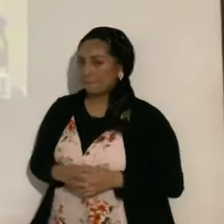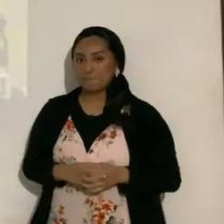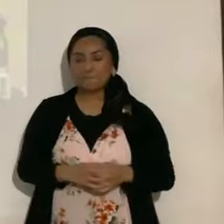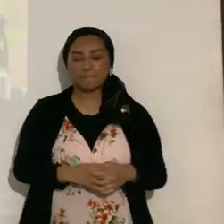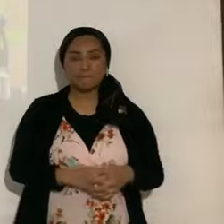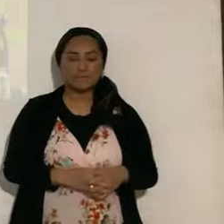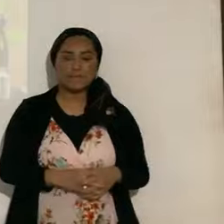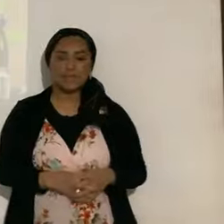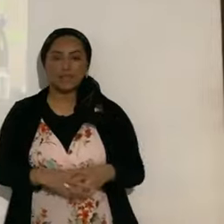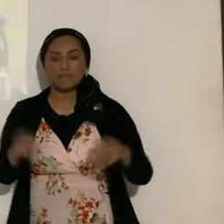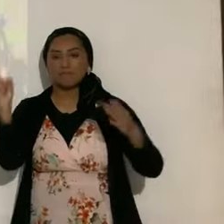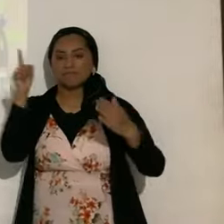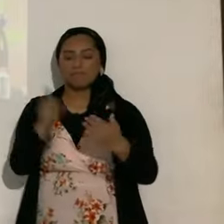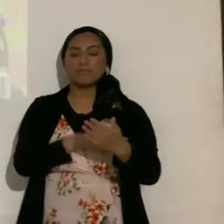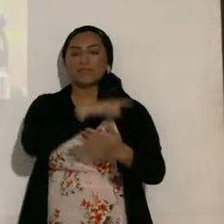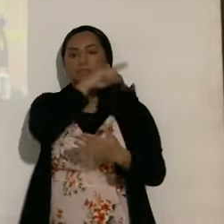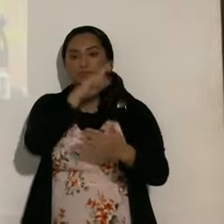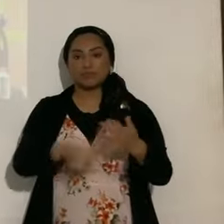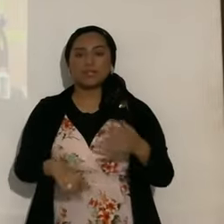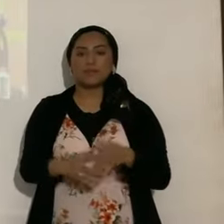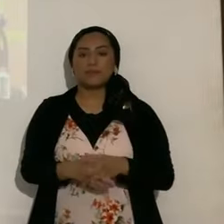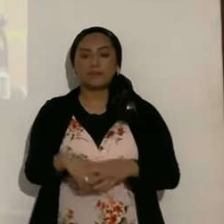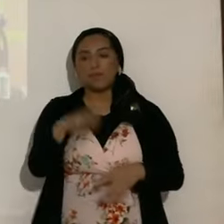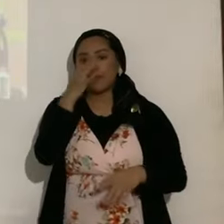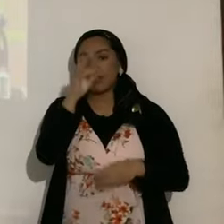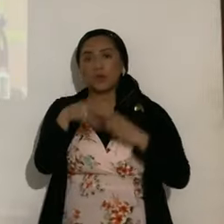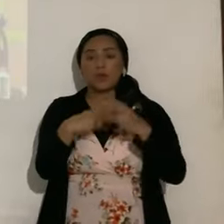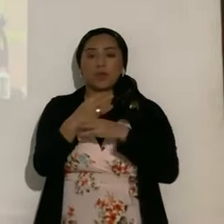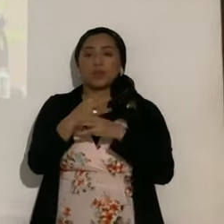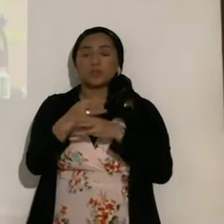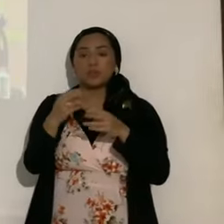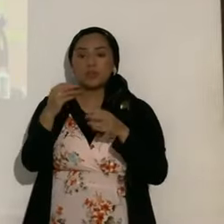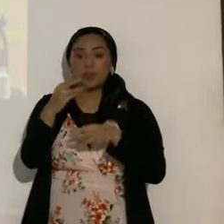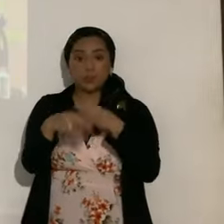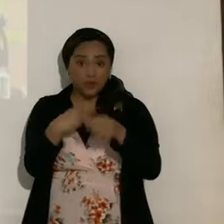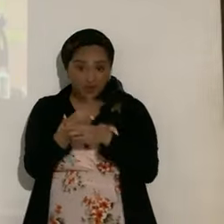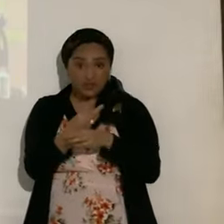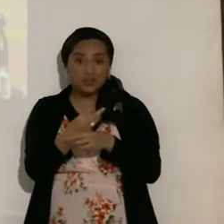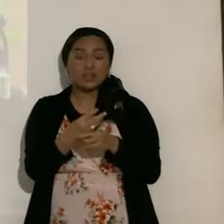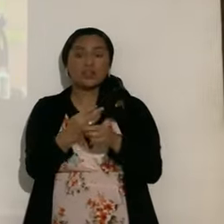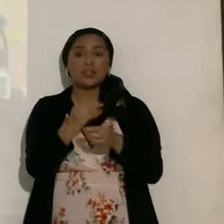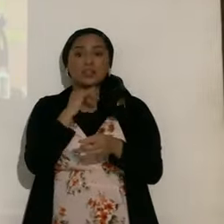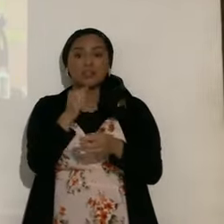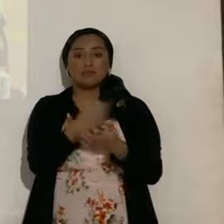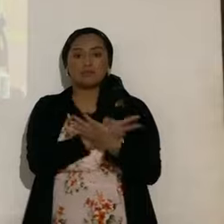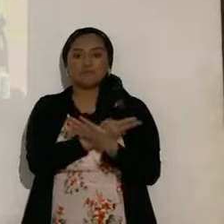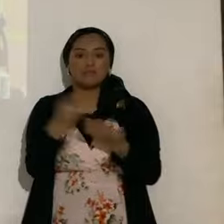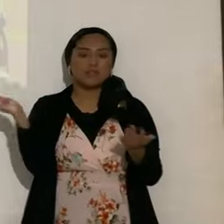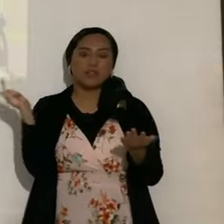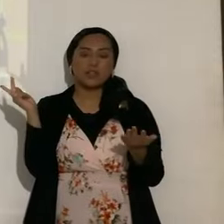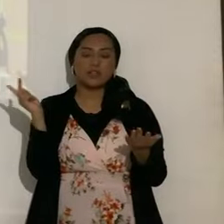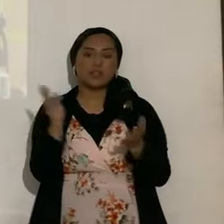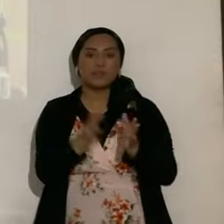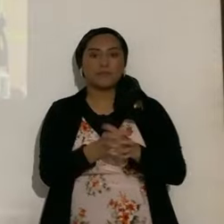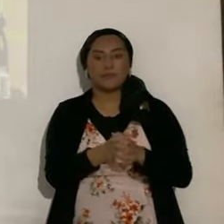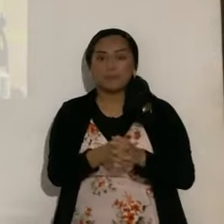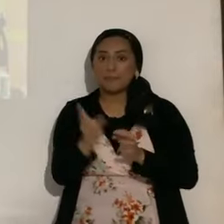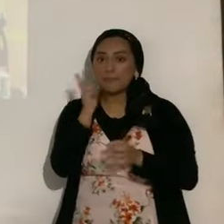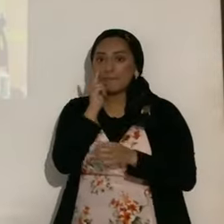va a ser un tache, tache, tache, en pocas palabras, la humanidad está reprobada, los peces, se dan cuenta, cómo han eterno, ahora,